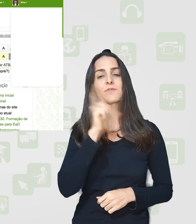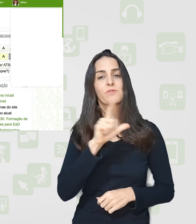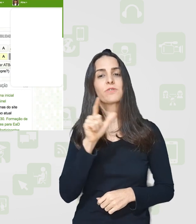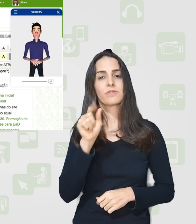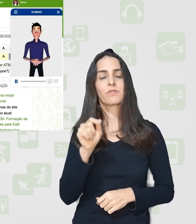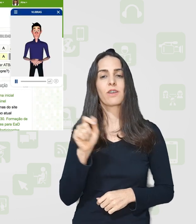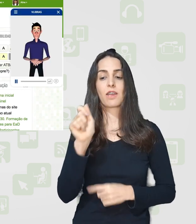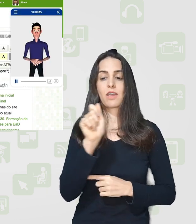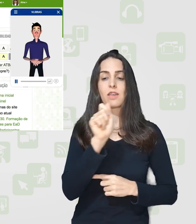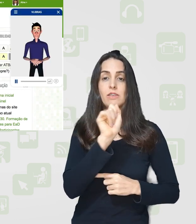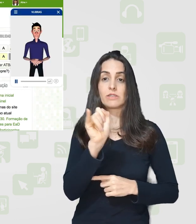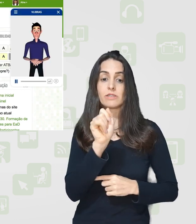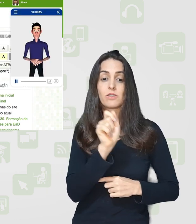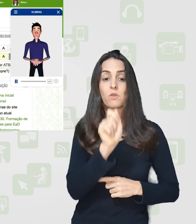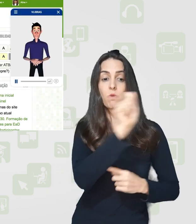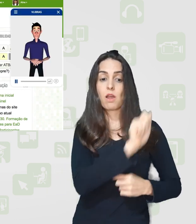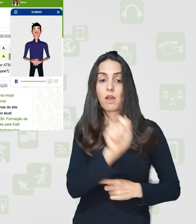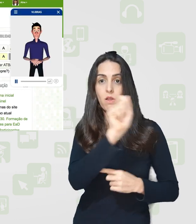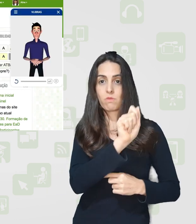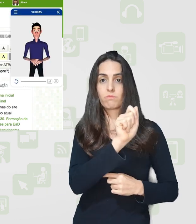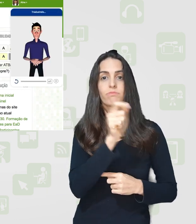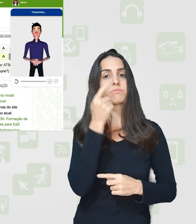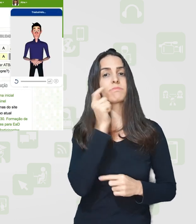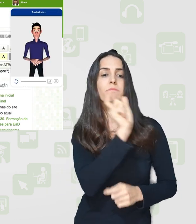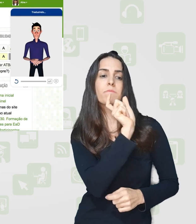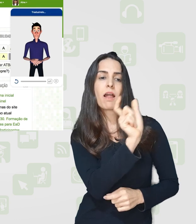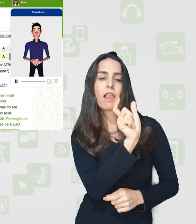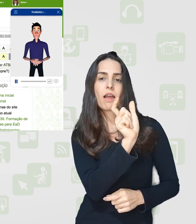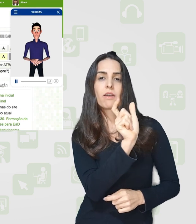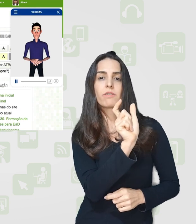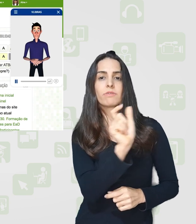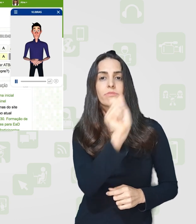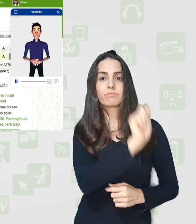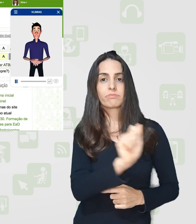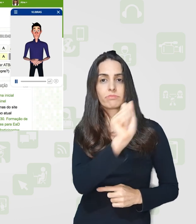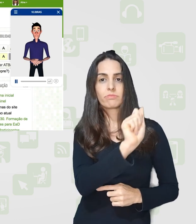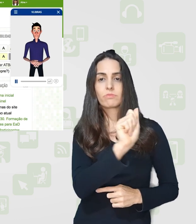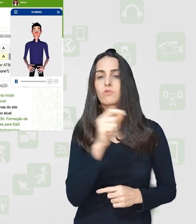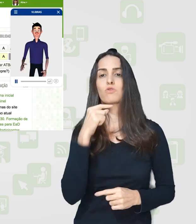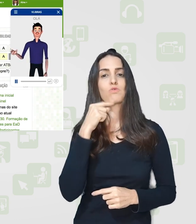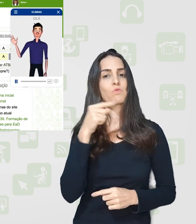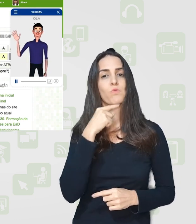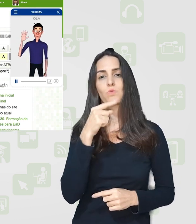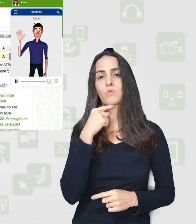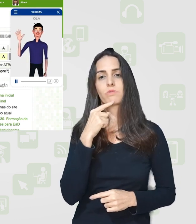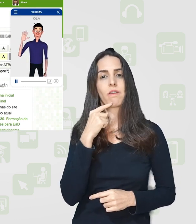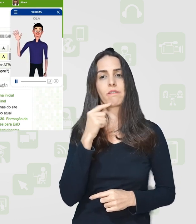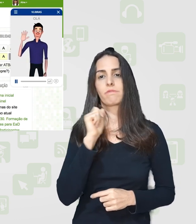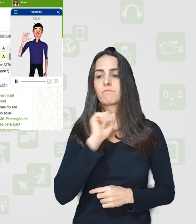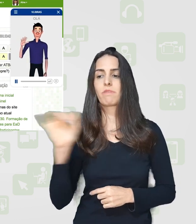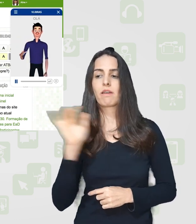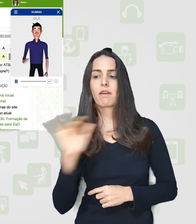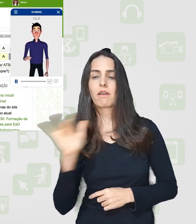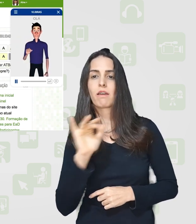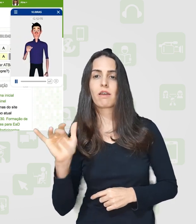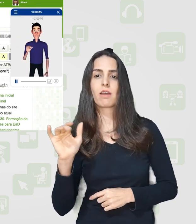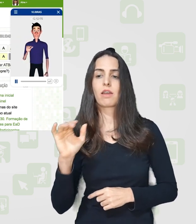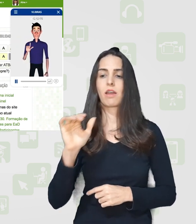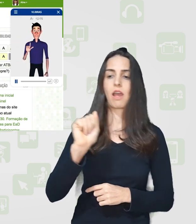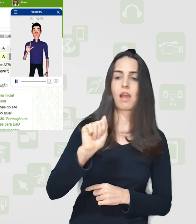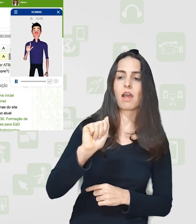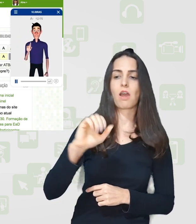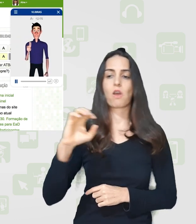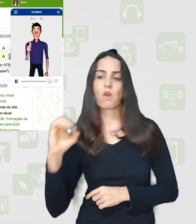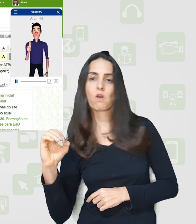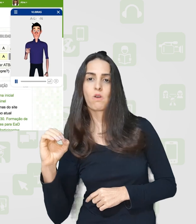o que que acontece quando eu uso o arroba. arroba. Ele não consegue traduzir